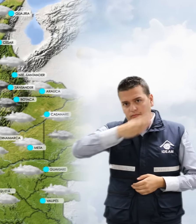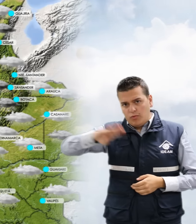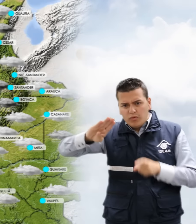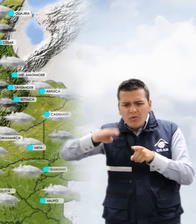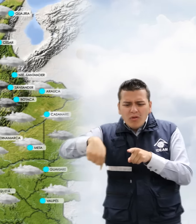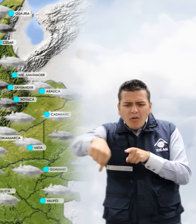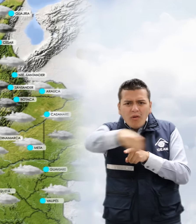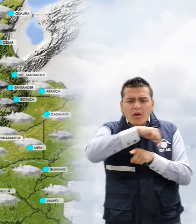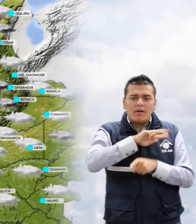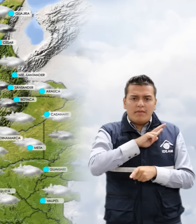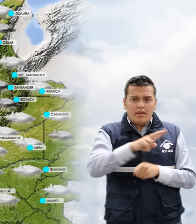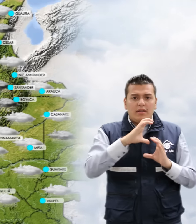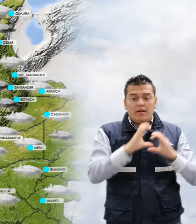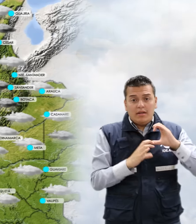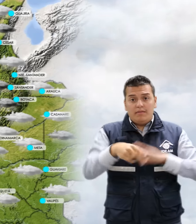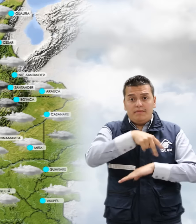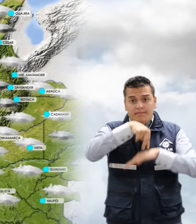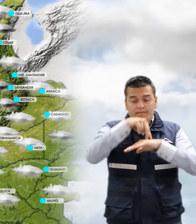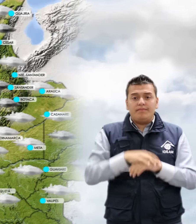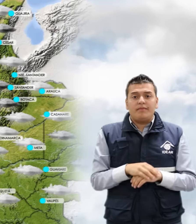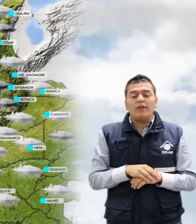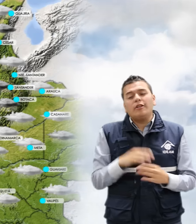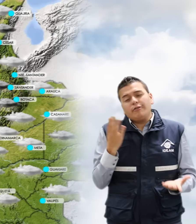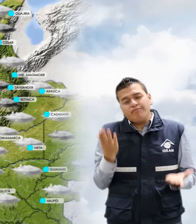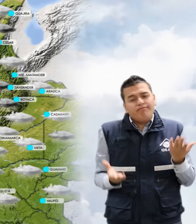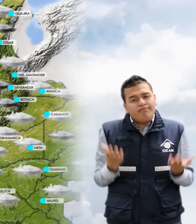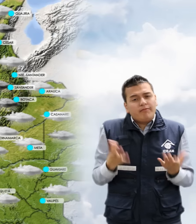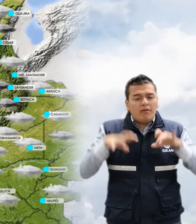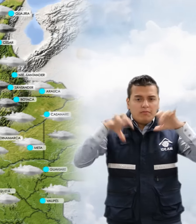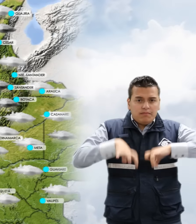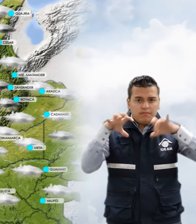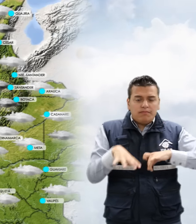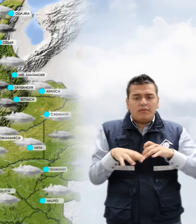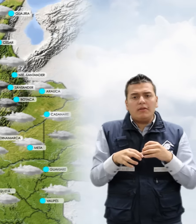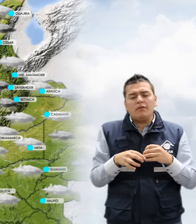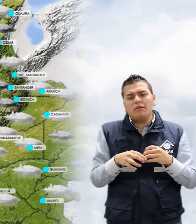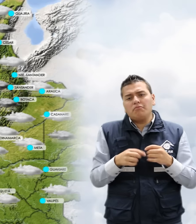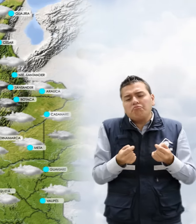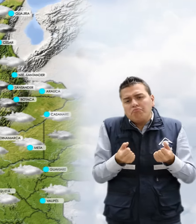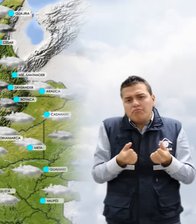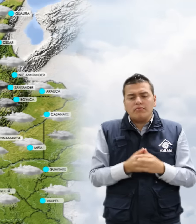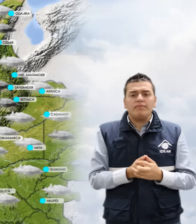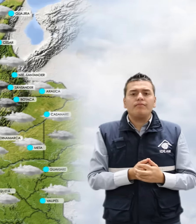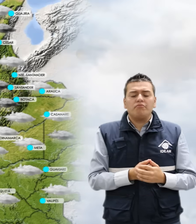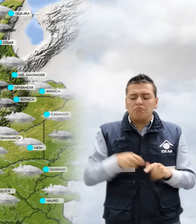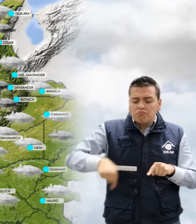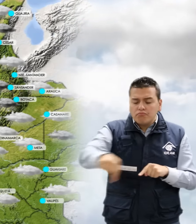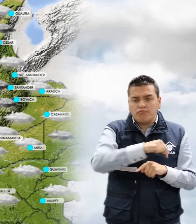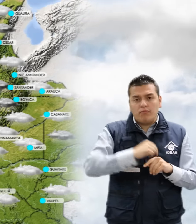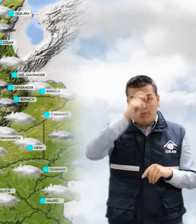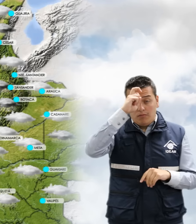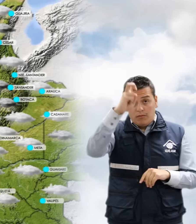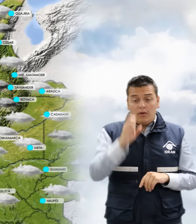de Valle del Cauca, Cauca y Nariño. También son probables lluvias ligeras y dispersas y de corta duración en el